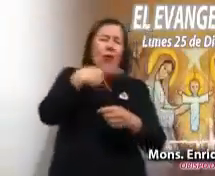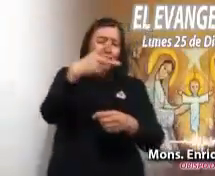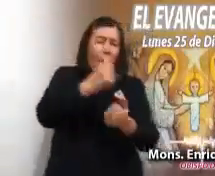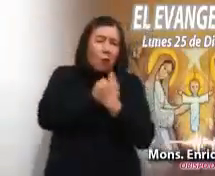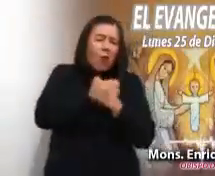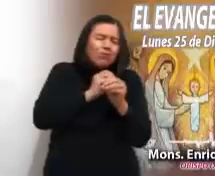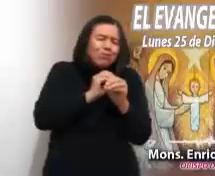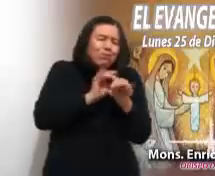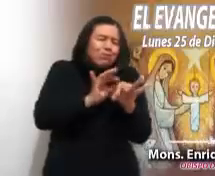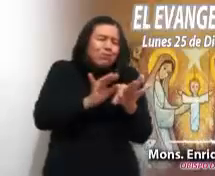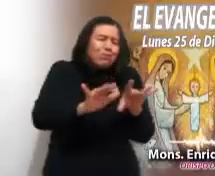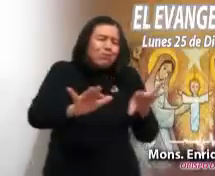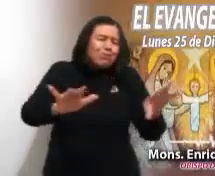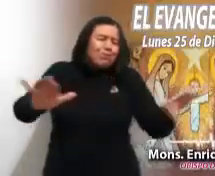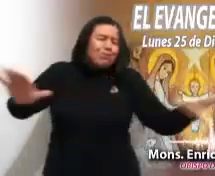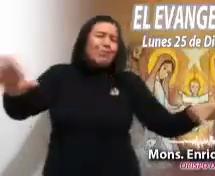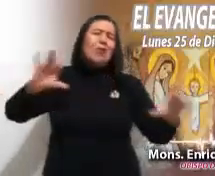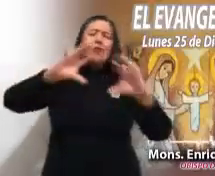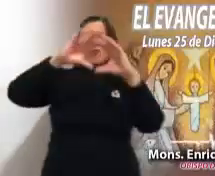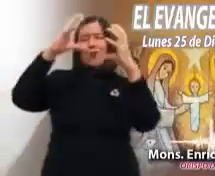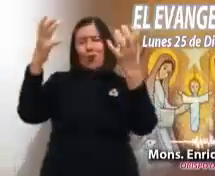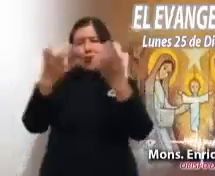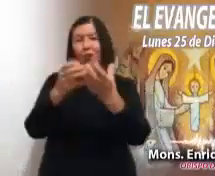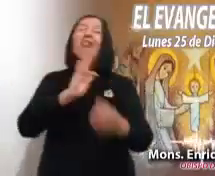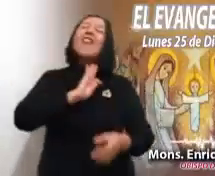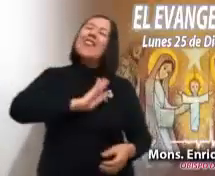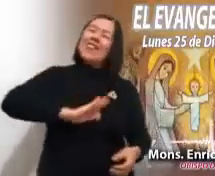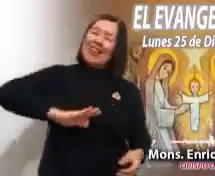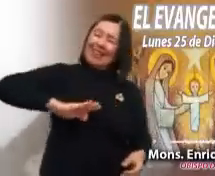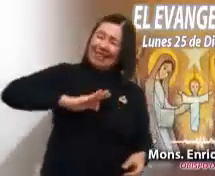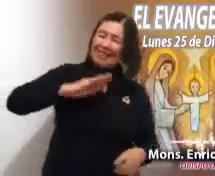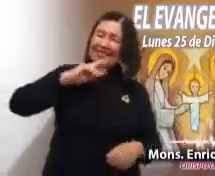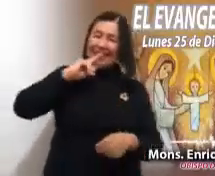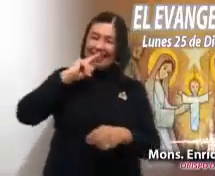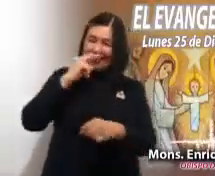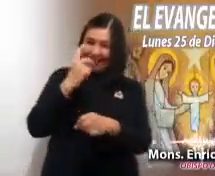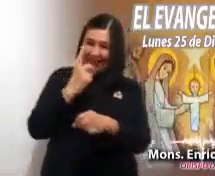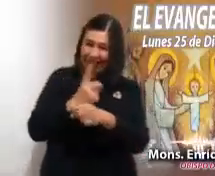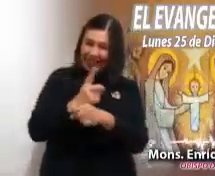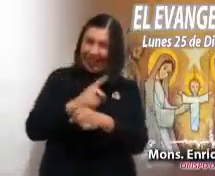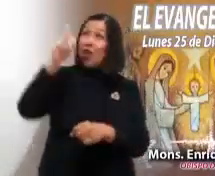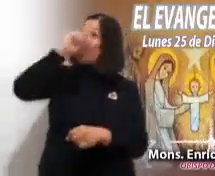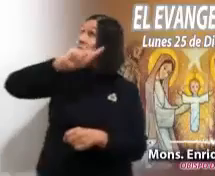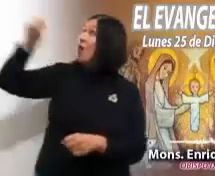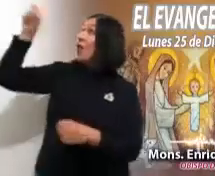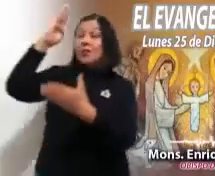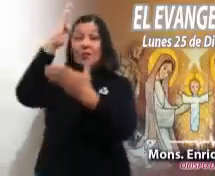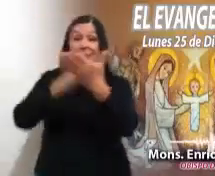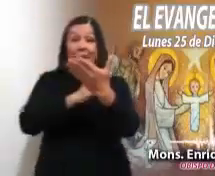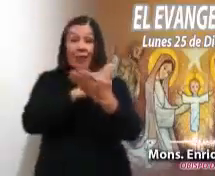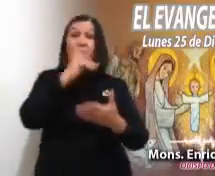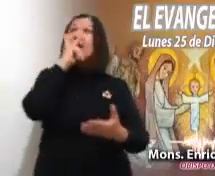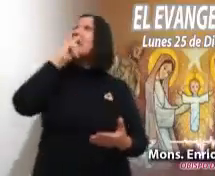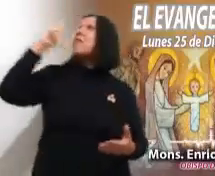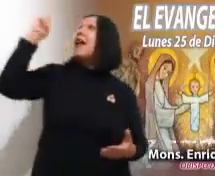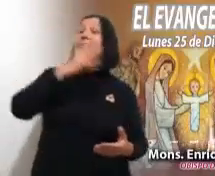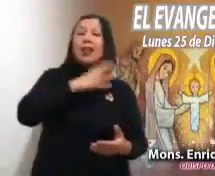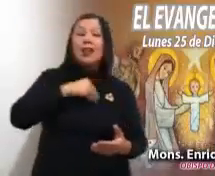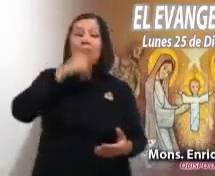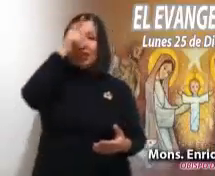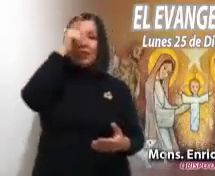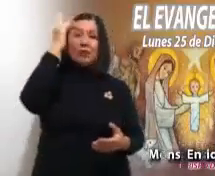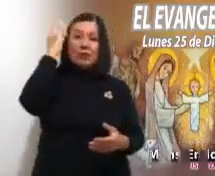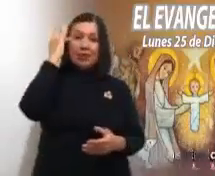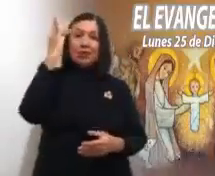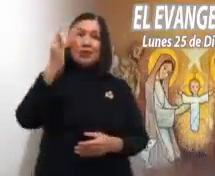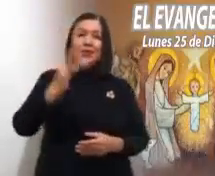extienda a toda la tierra. ¡Feliz Navidad! El Señor te bendiga en nombre del Padre